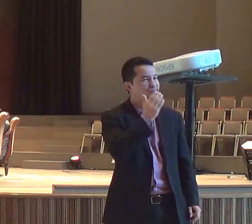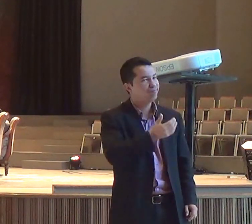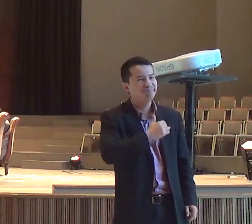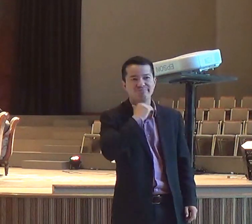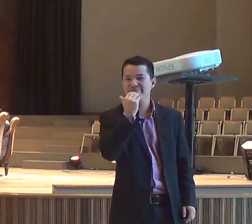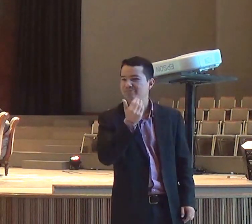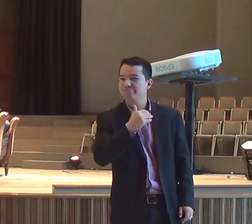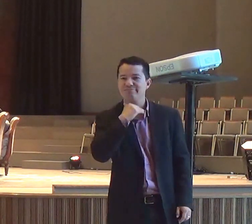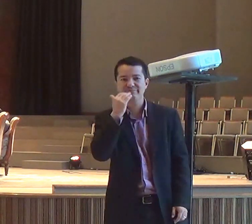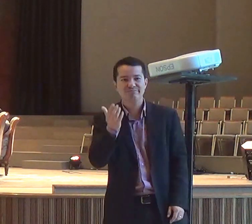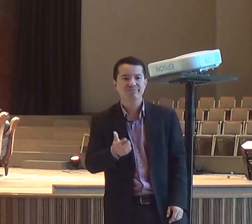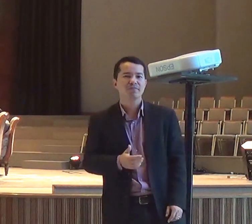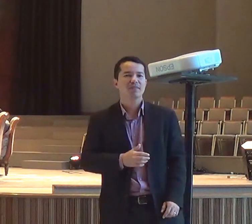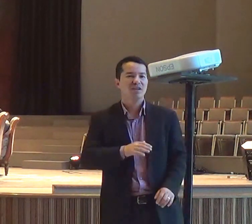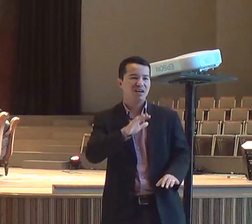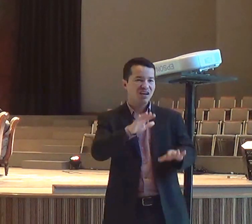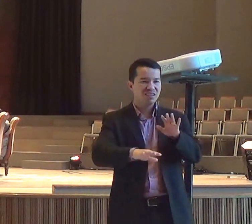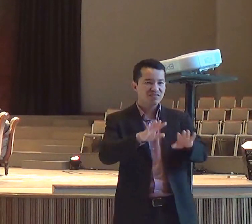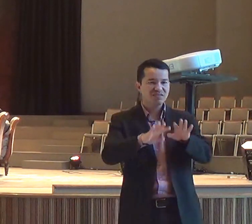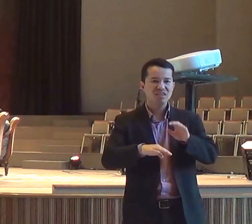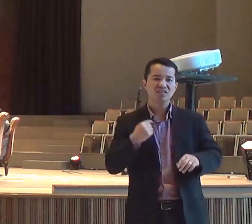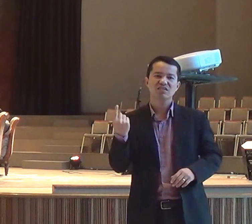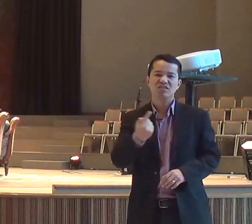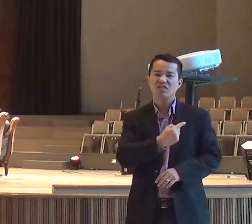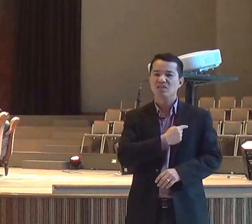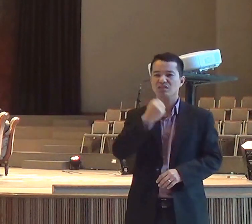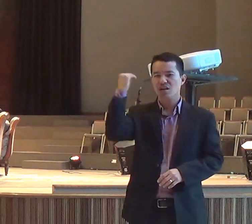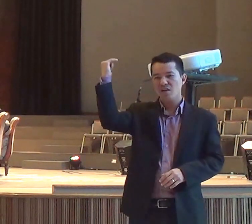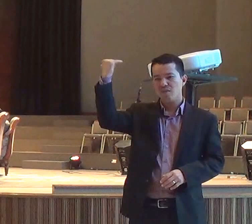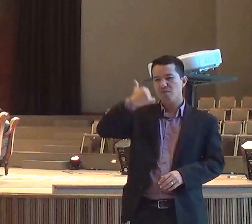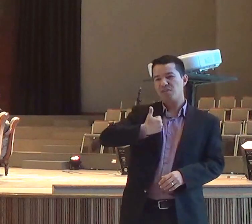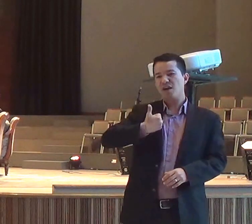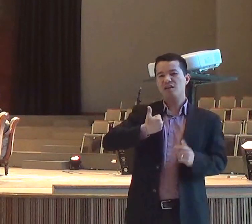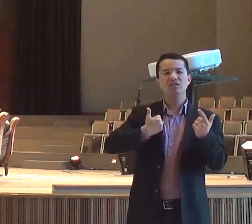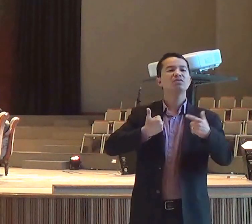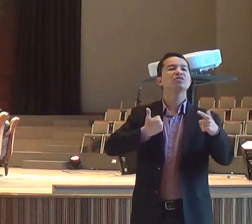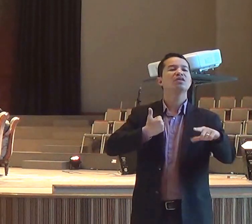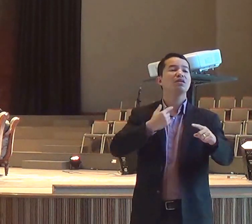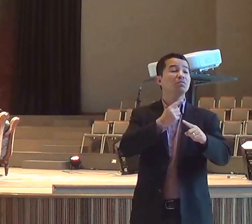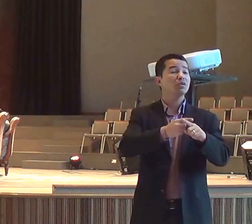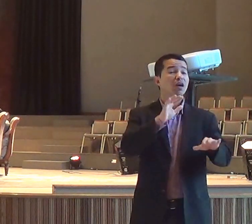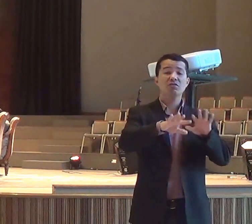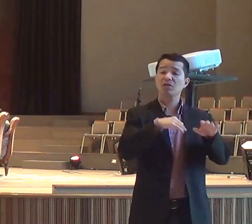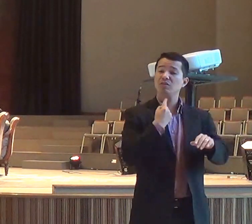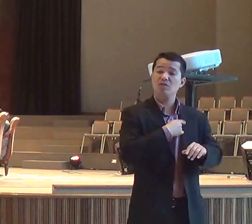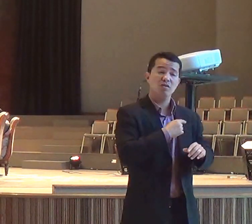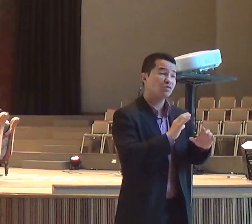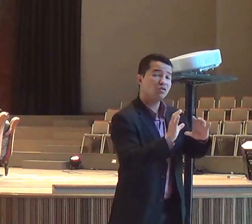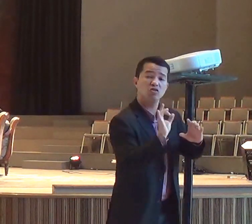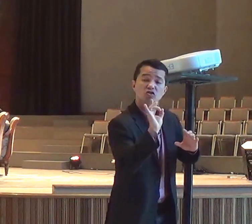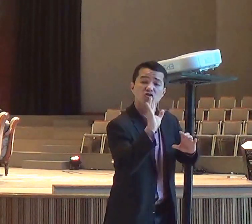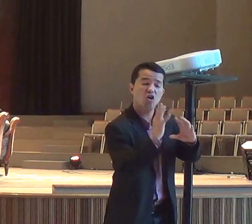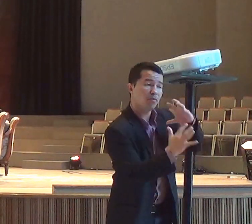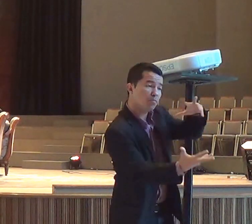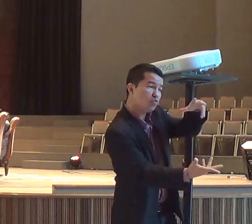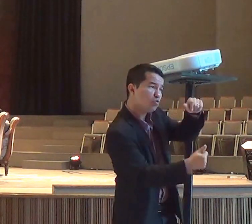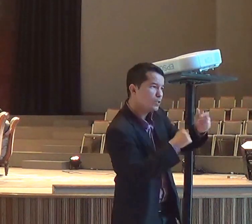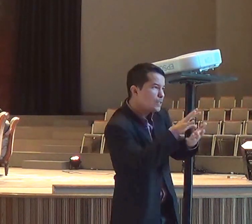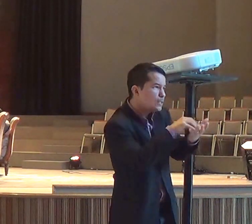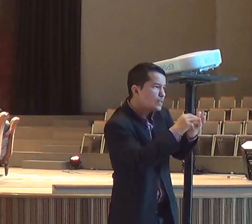ouvindo, o tempo todo, as vozes, dos profetas de Baal, e a gente